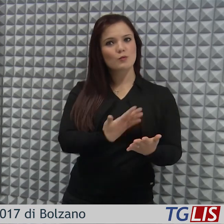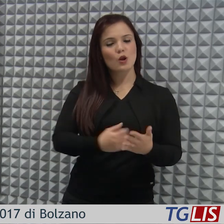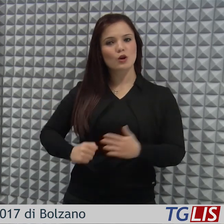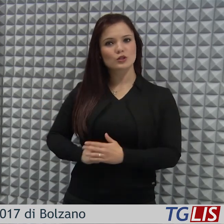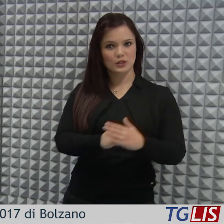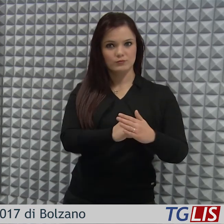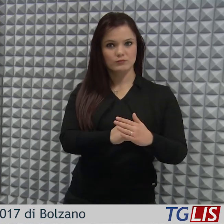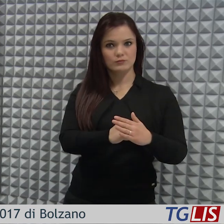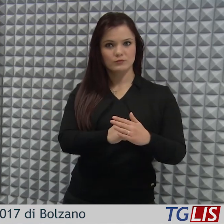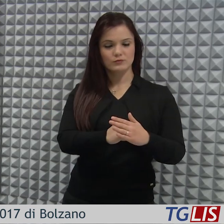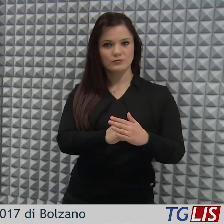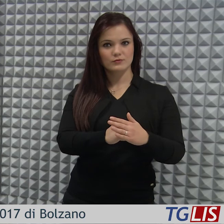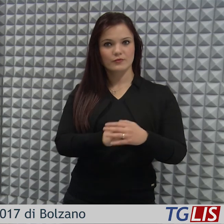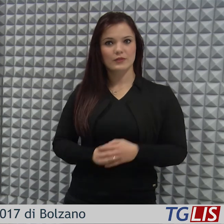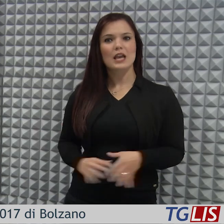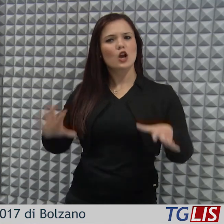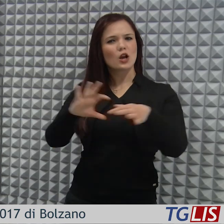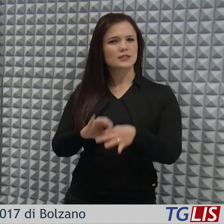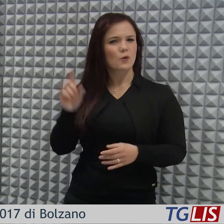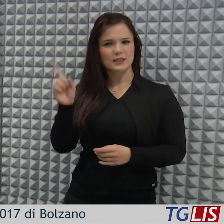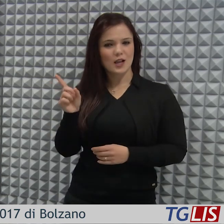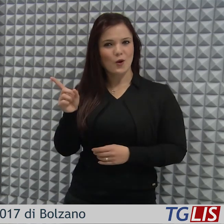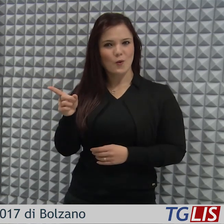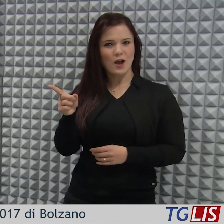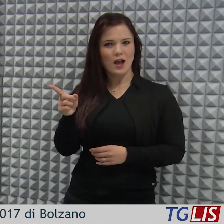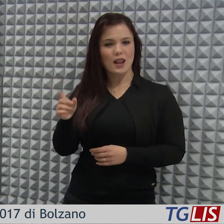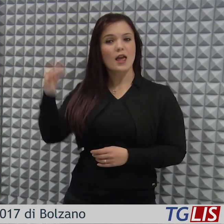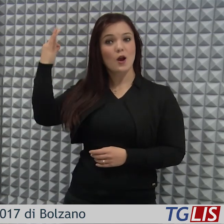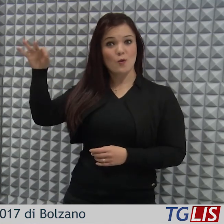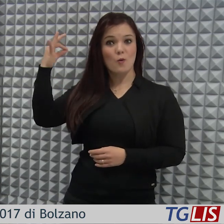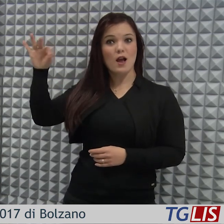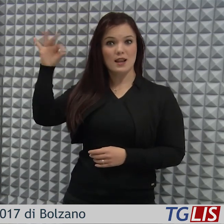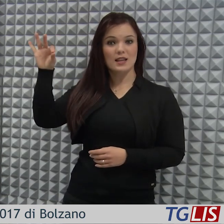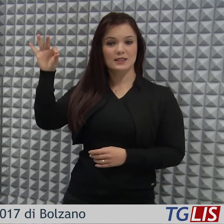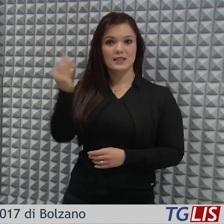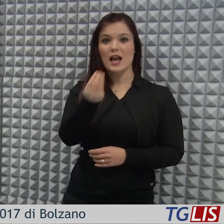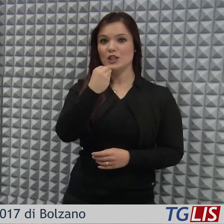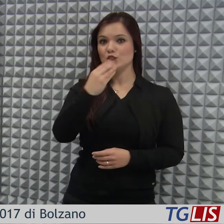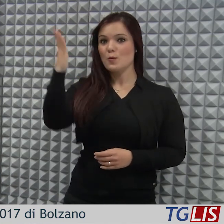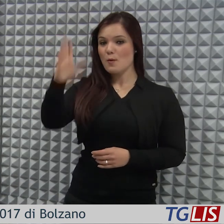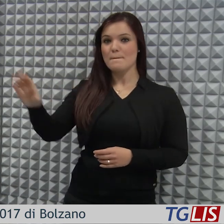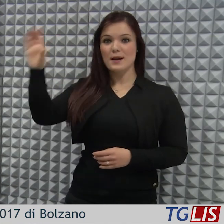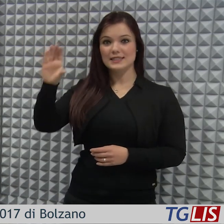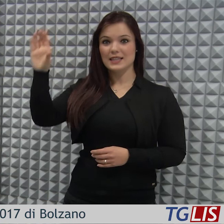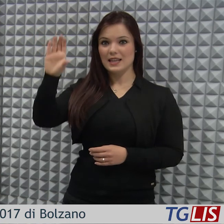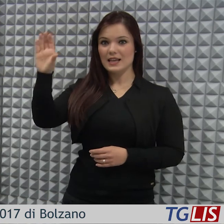caratterizzando di conseguenza la qualità dell'agroalimentare lucano nelle